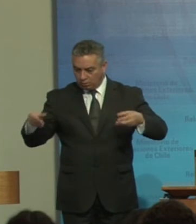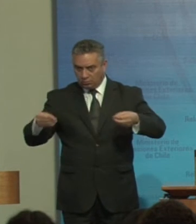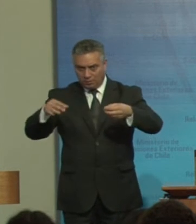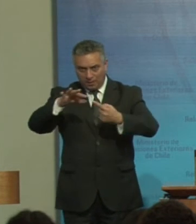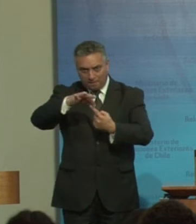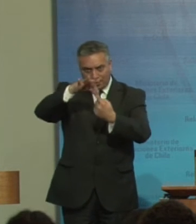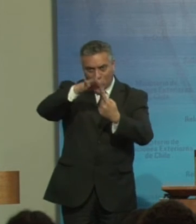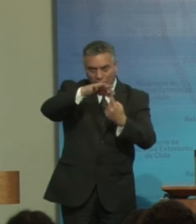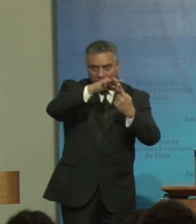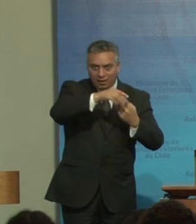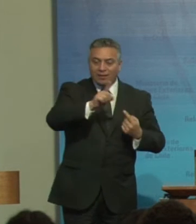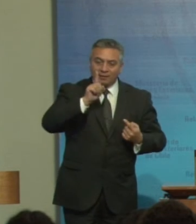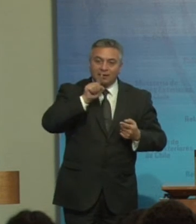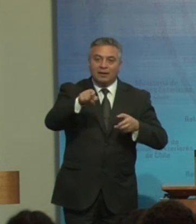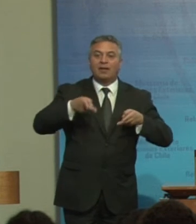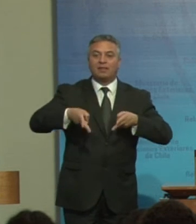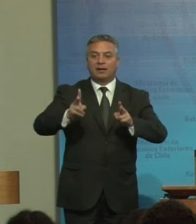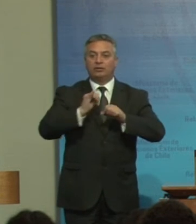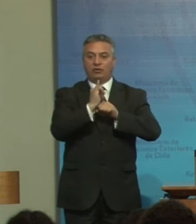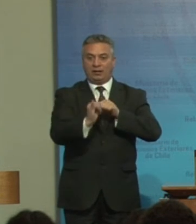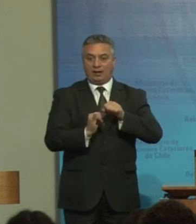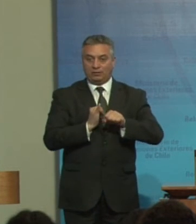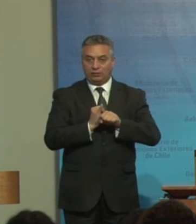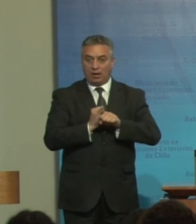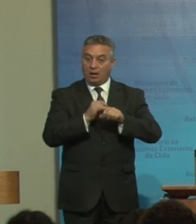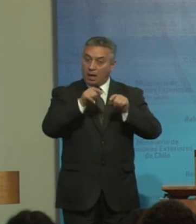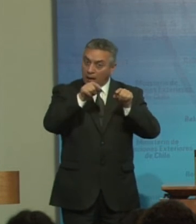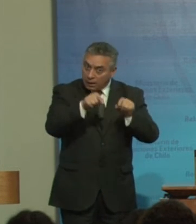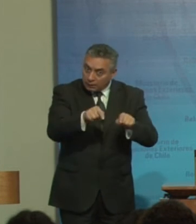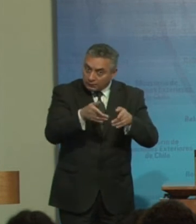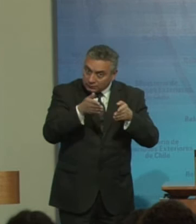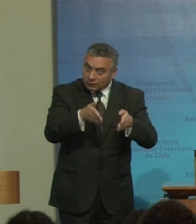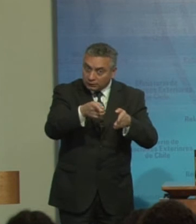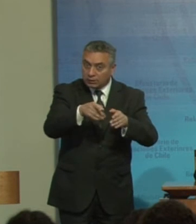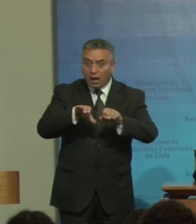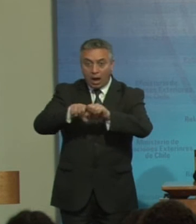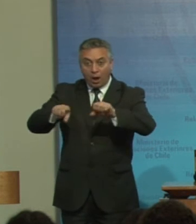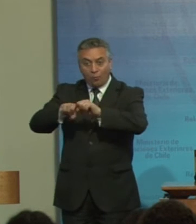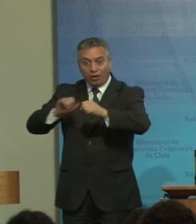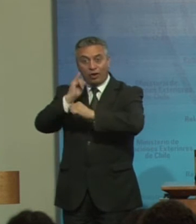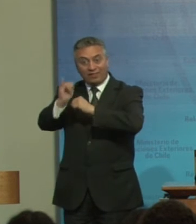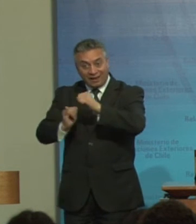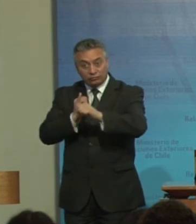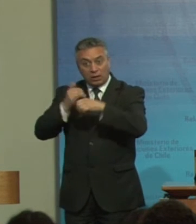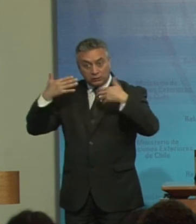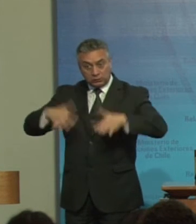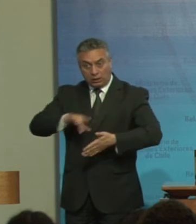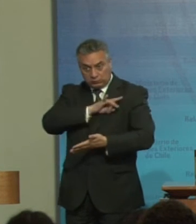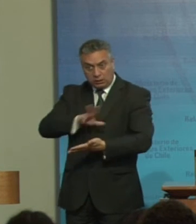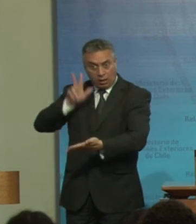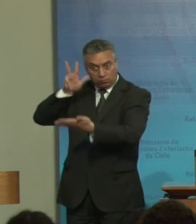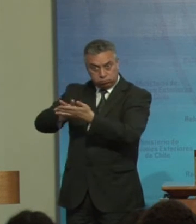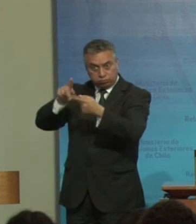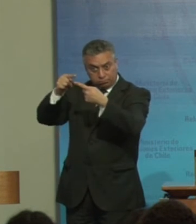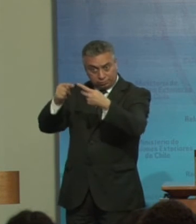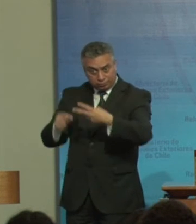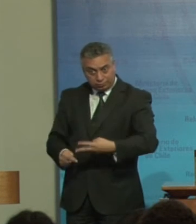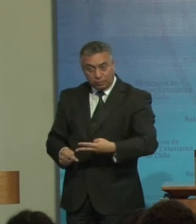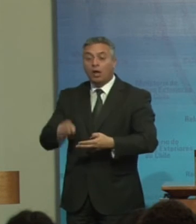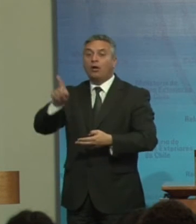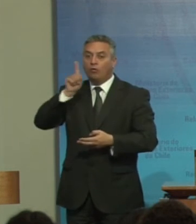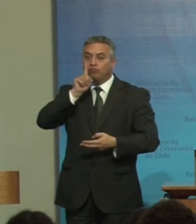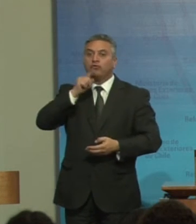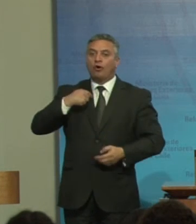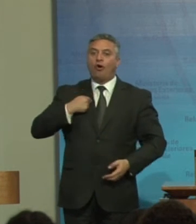requiere El derecho Internacional En este sentido Los tratados Internacionales Ratificados Por Chile Identifican